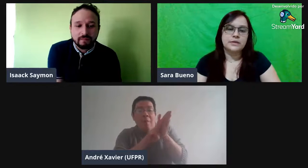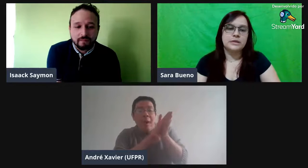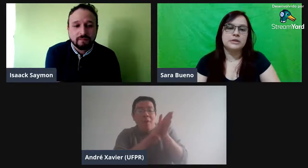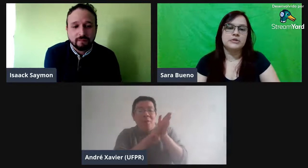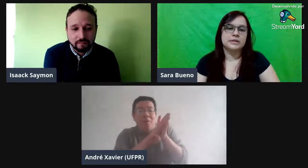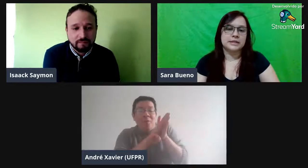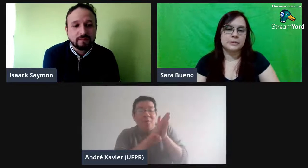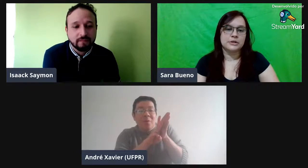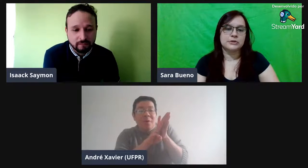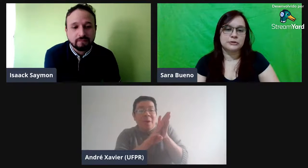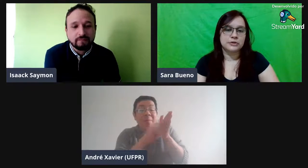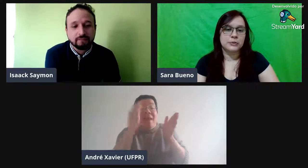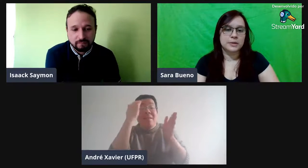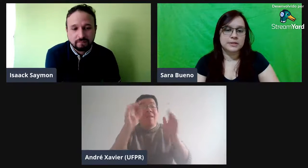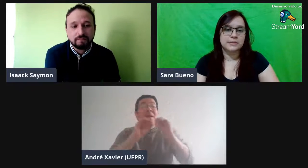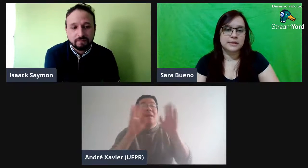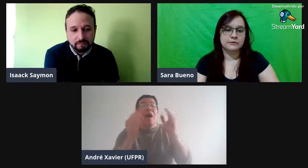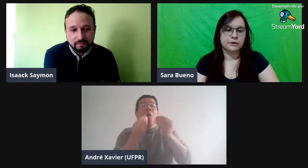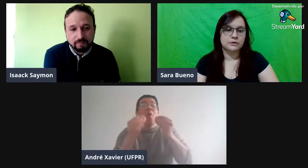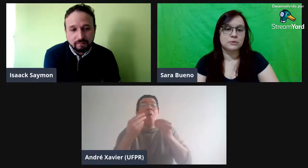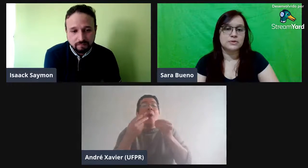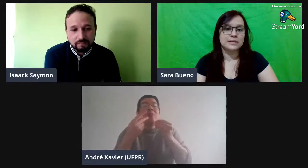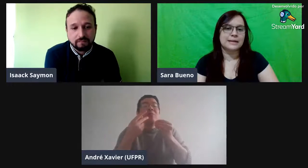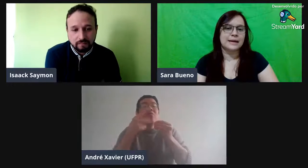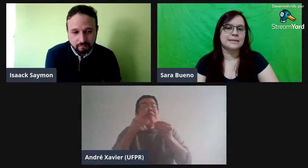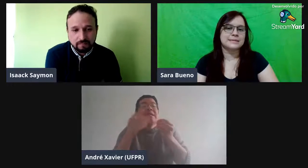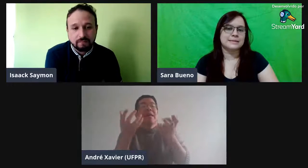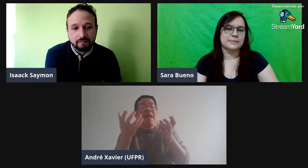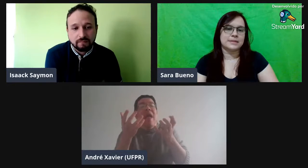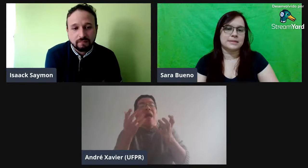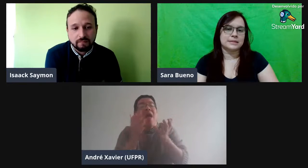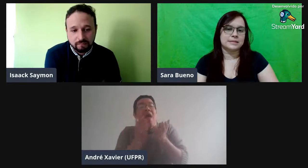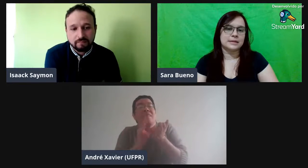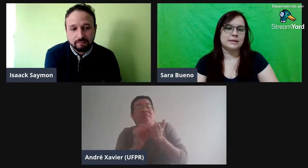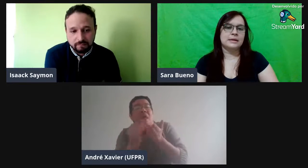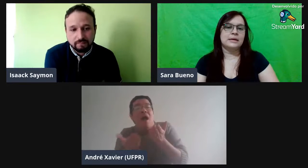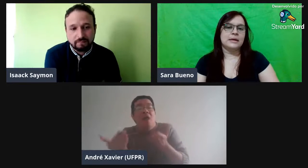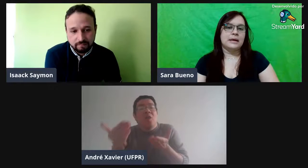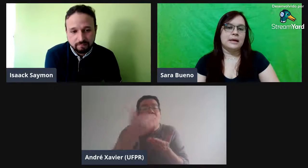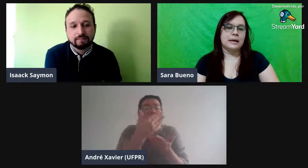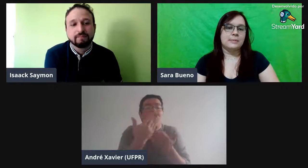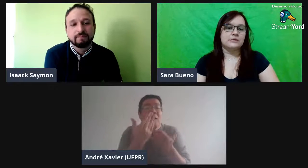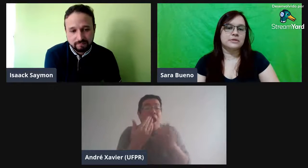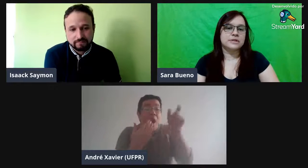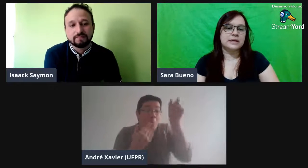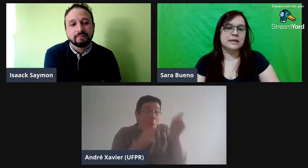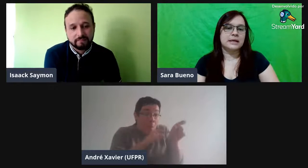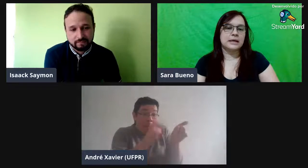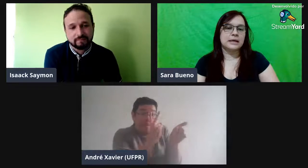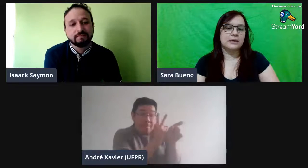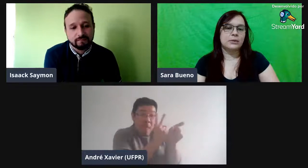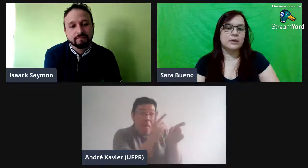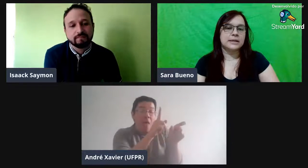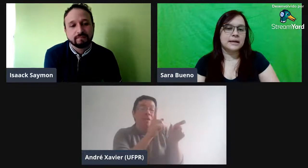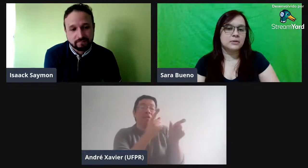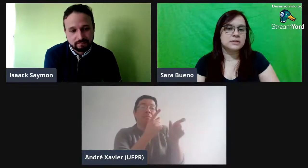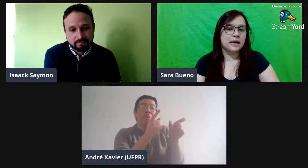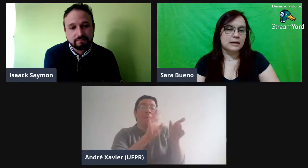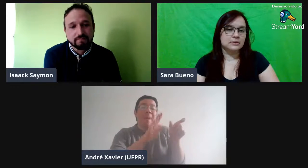Isso, exatamente. Então, foi isso que eu percebi, né, que faltam alguns detalhes nessa pesquisa pra você coletar os dados,